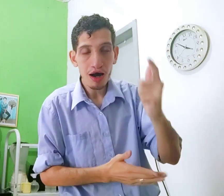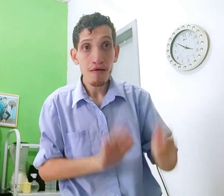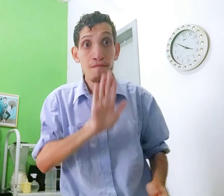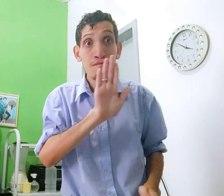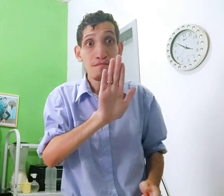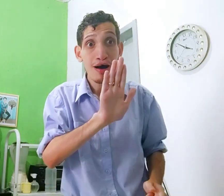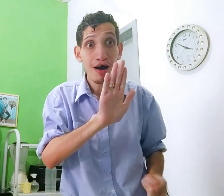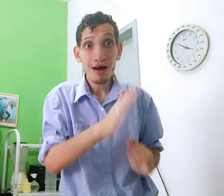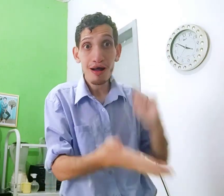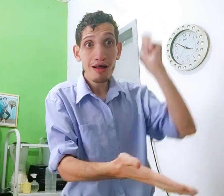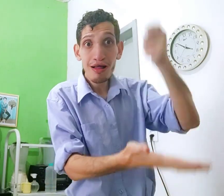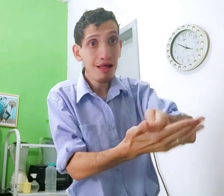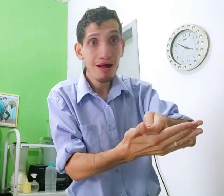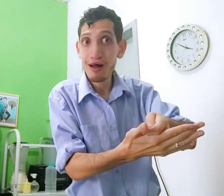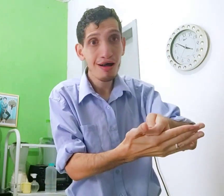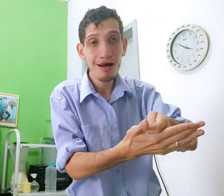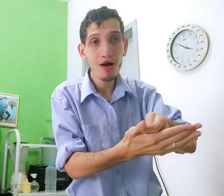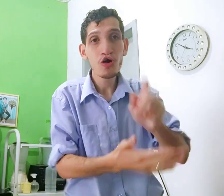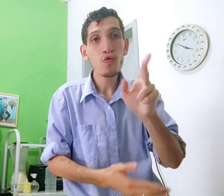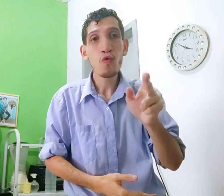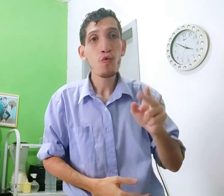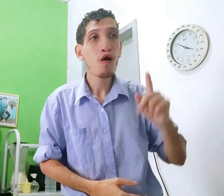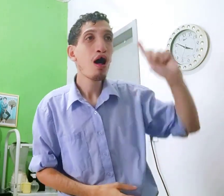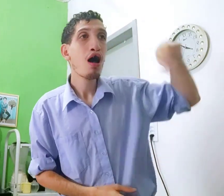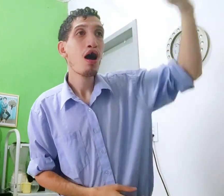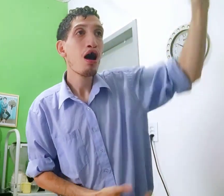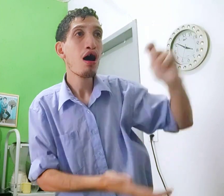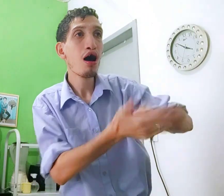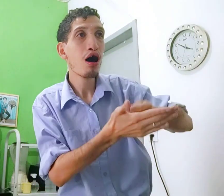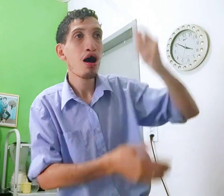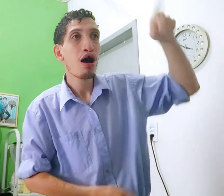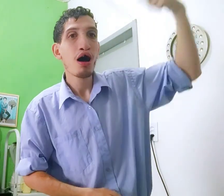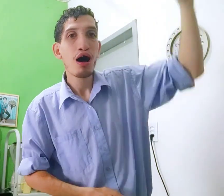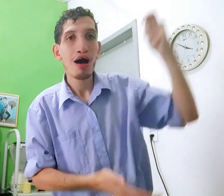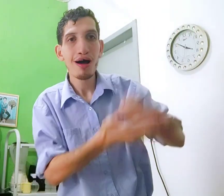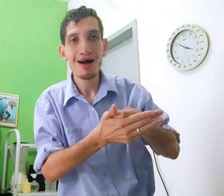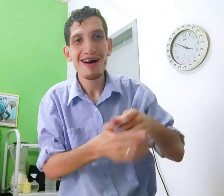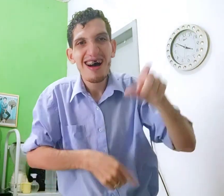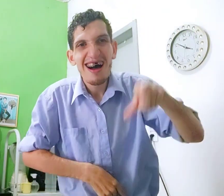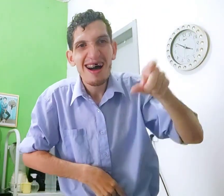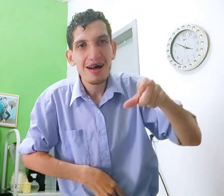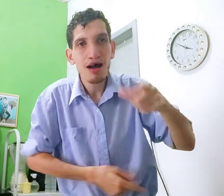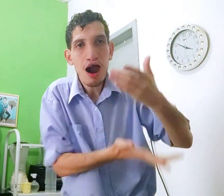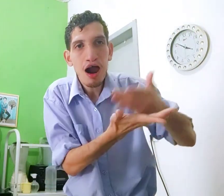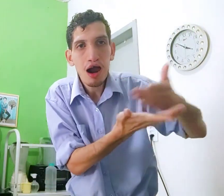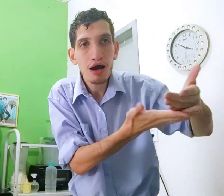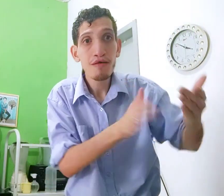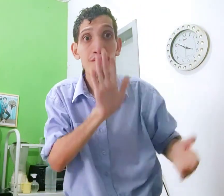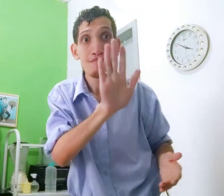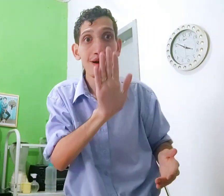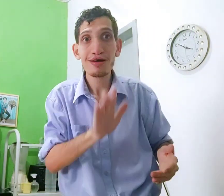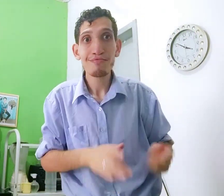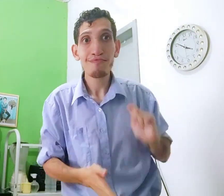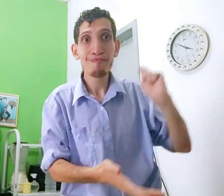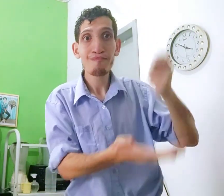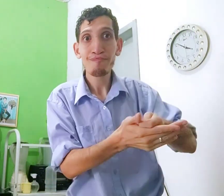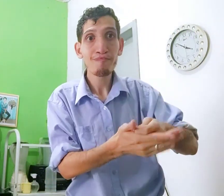foi comprar, mas não pagar, só que depois paga, depois paga, o cartão parcelado,